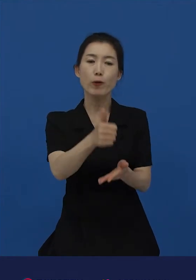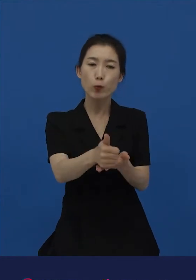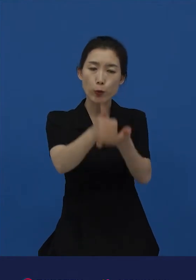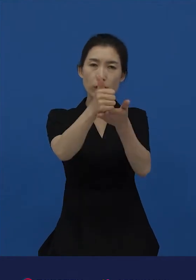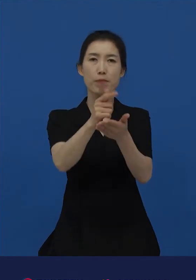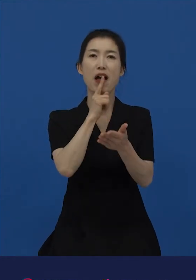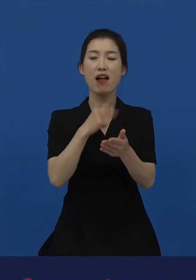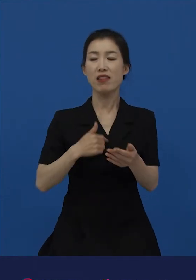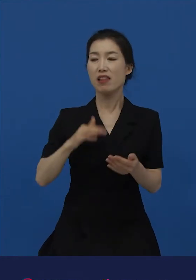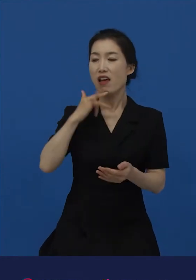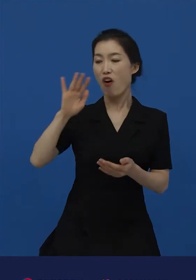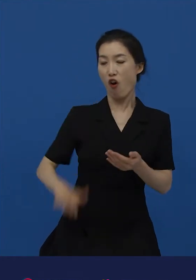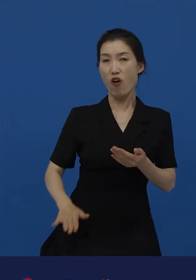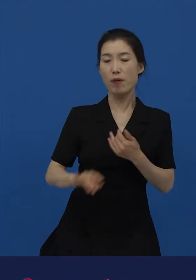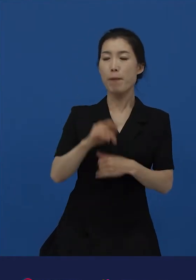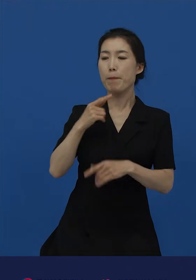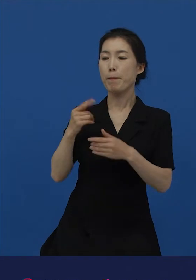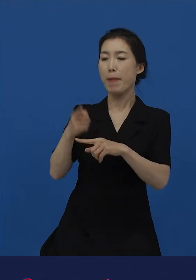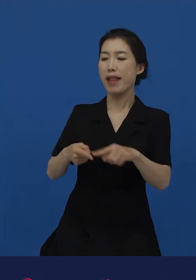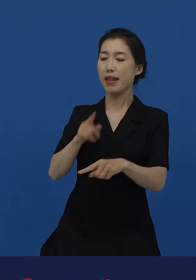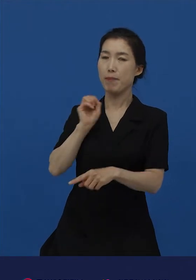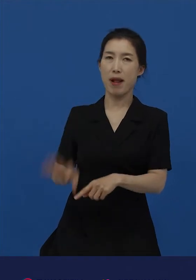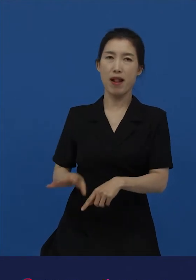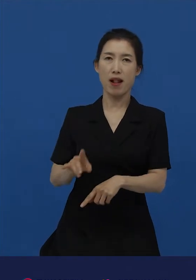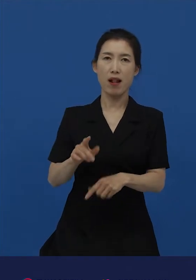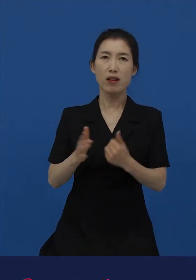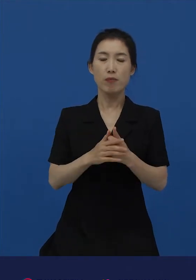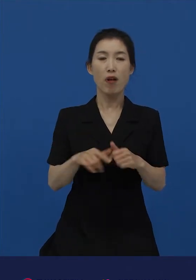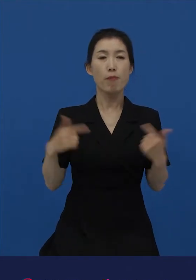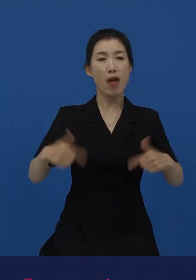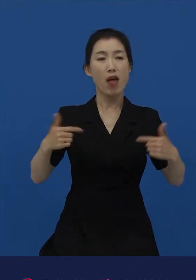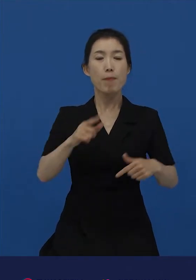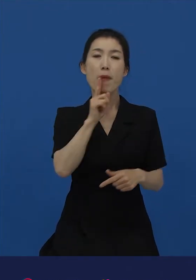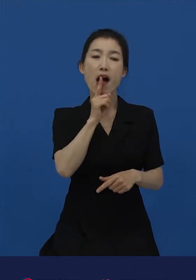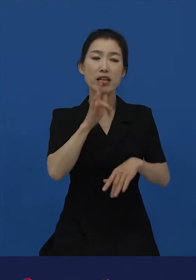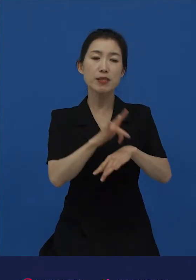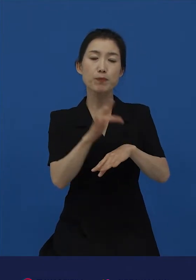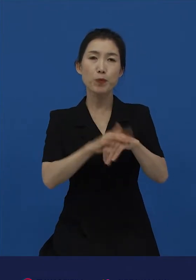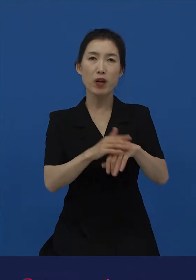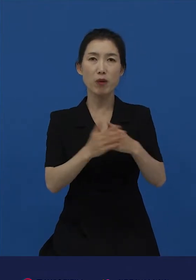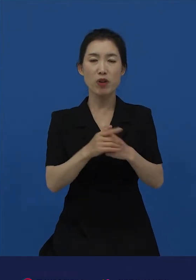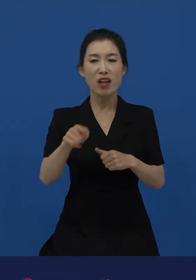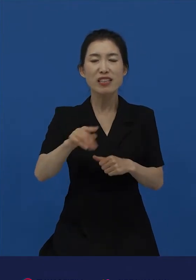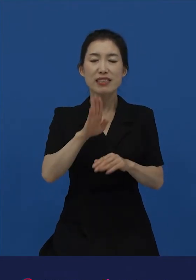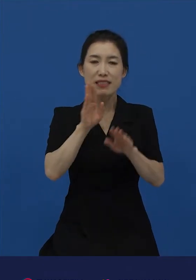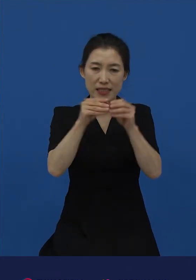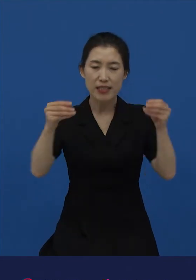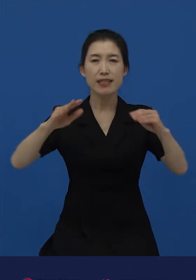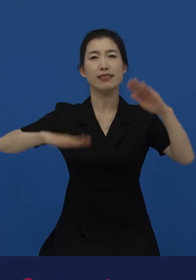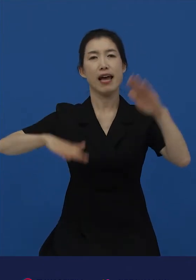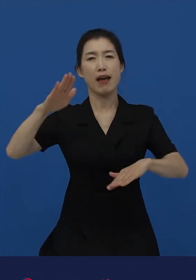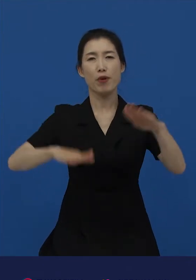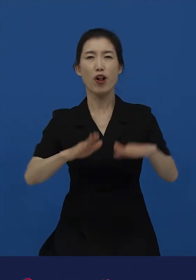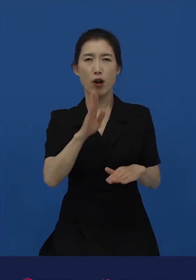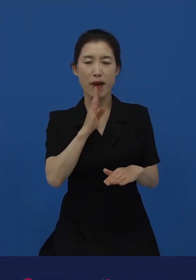일상화된 차별은 차별에 대한 감수성을 무디게 만들어서 차별을 당연한 것으로 자연스러운 것으로